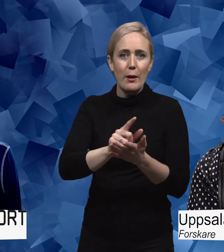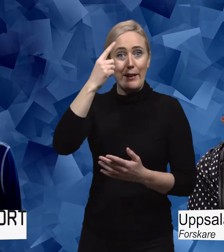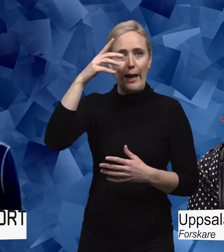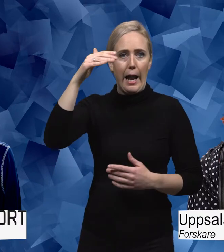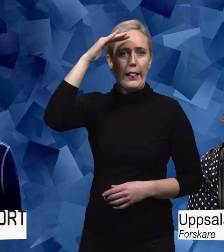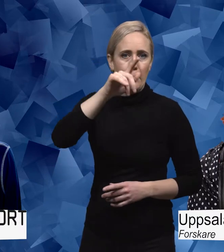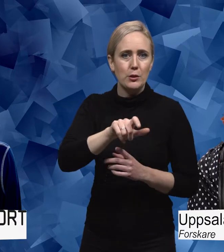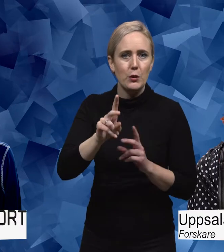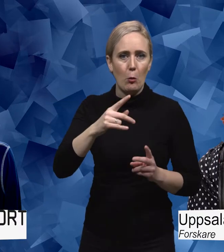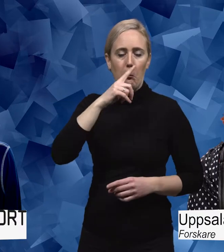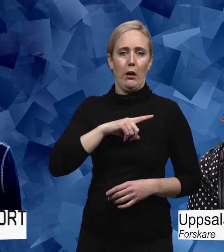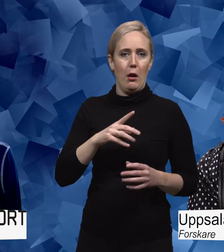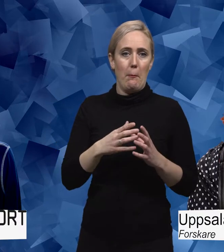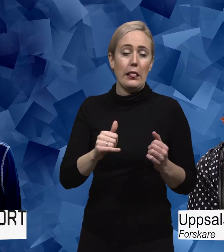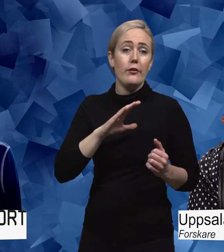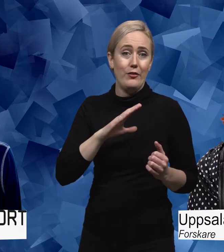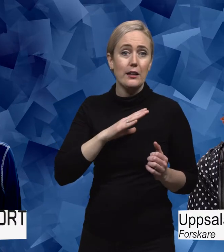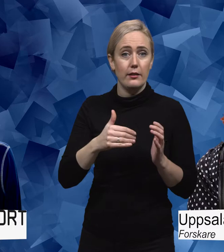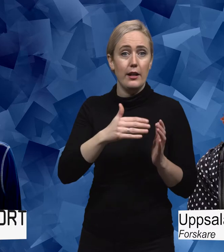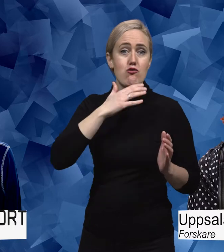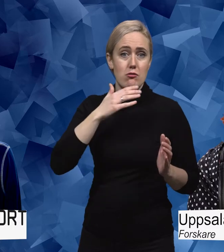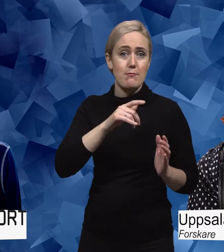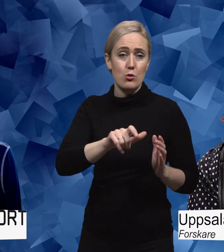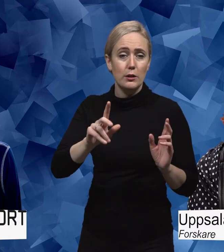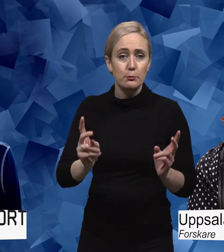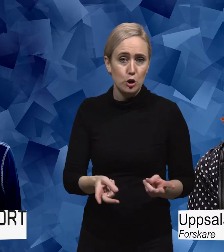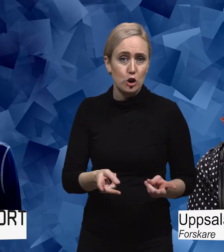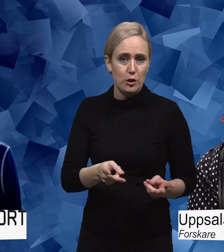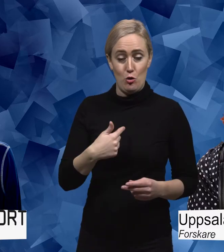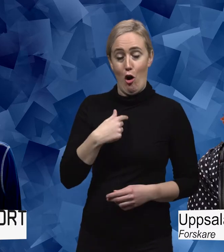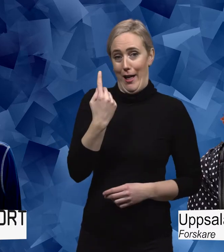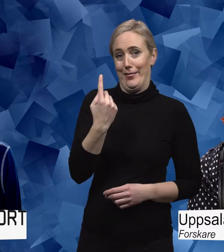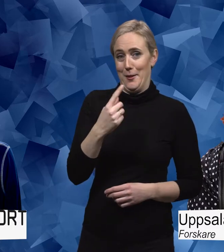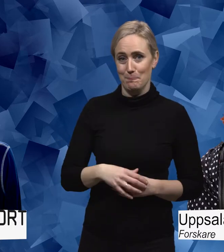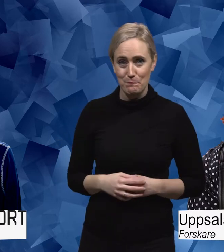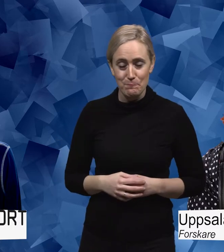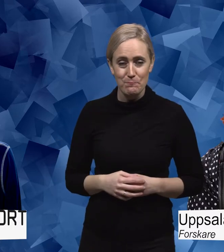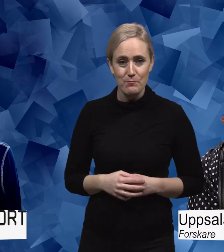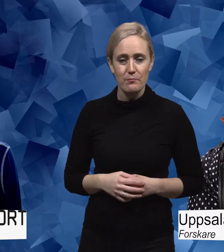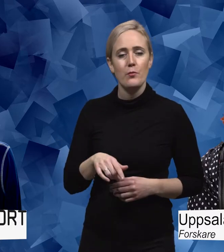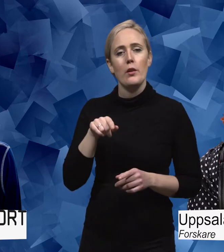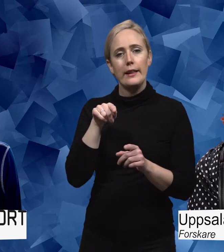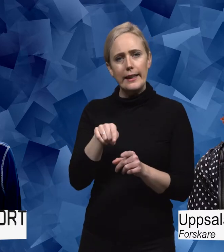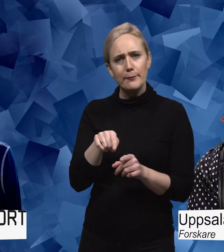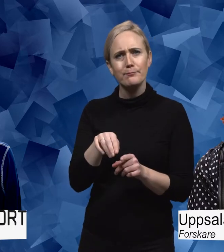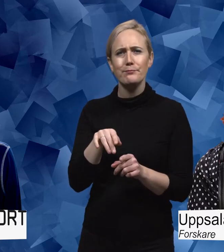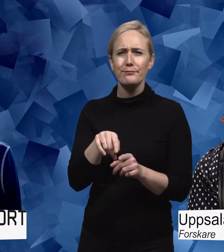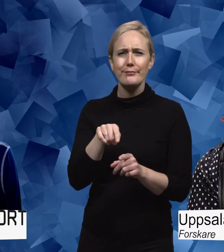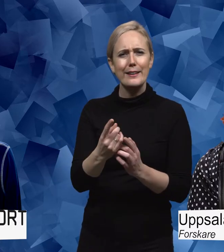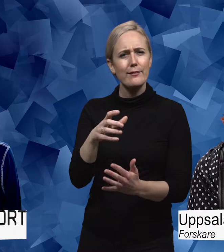Men det förekommer Parkinson som debuterar så tidigt. Och jag är en av dem. Och det här, det gjorde ju